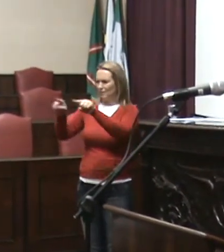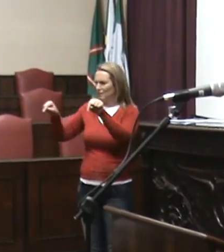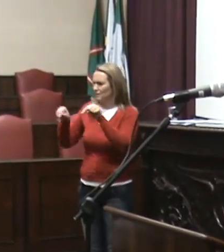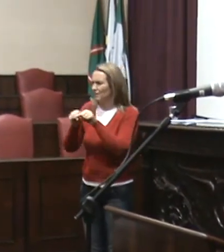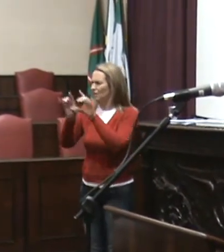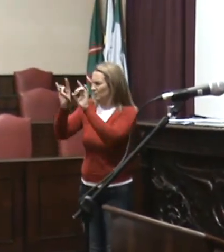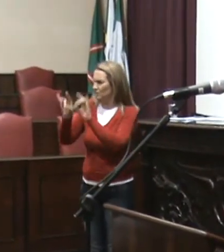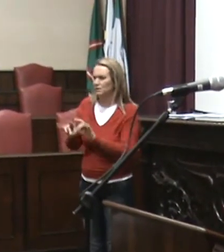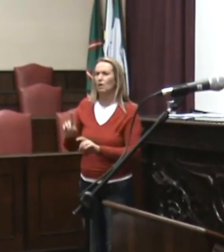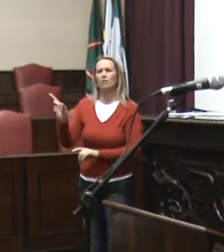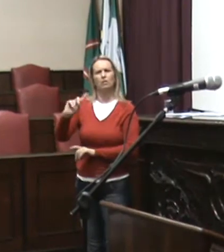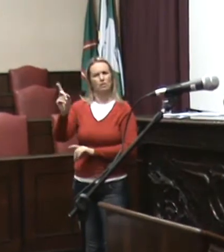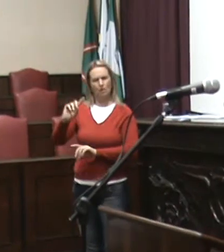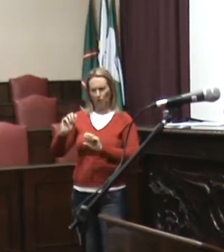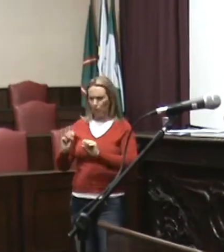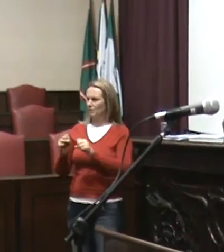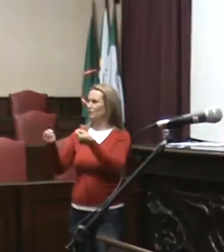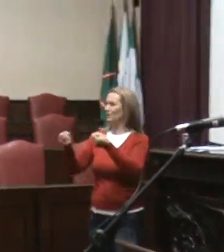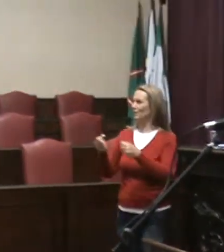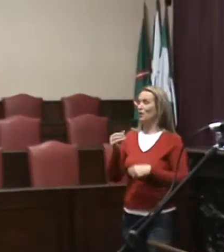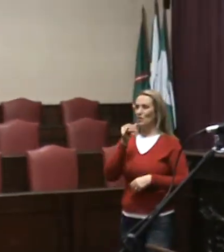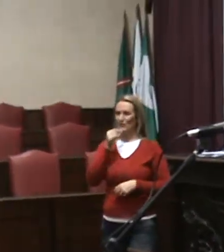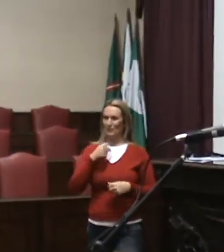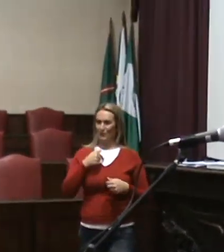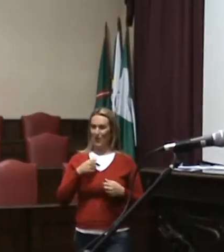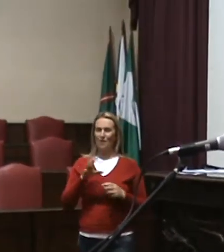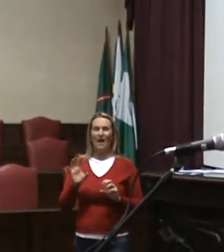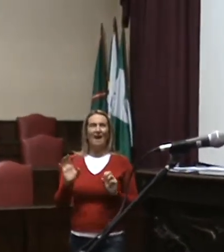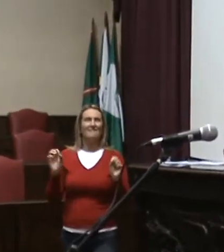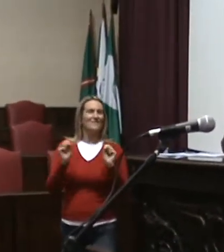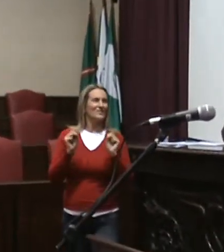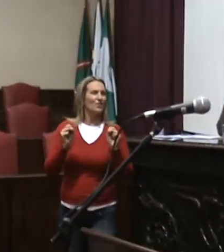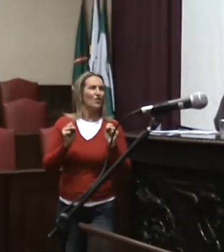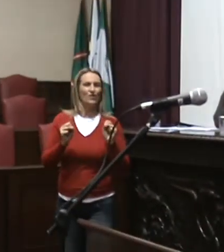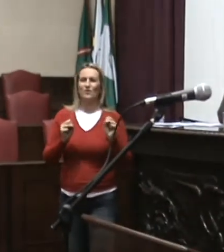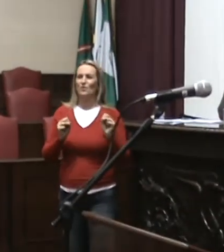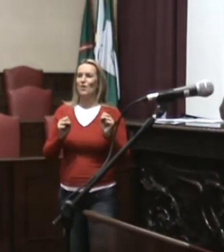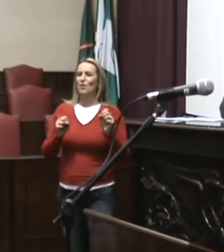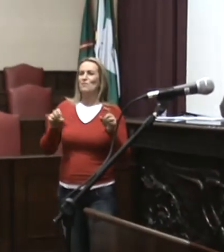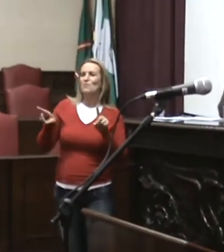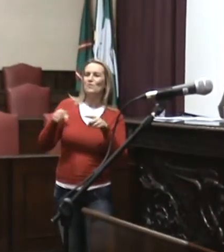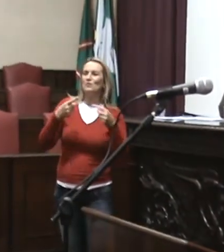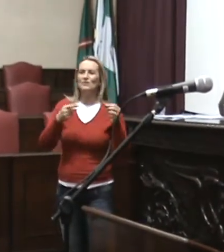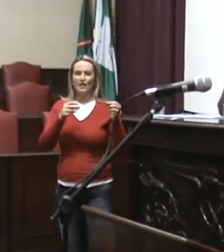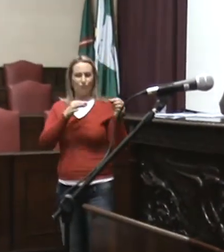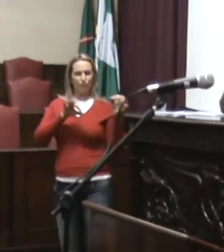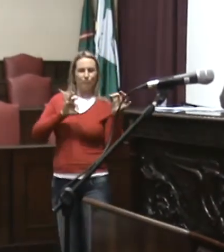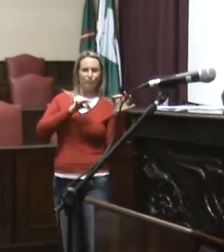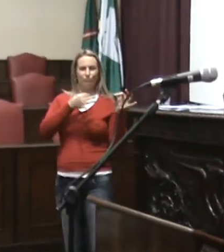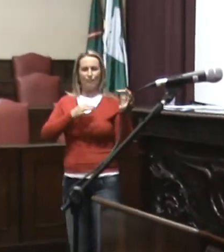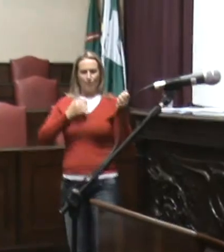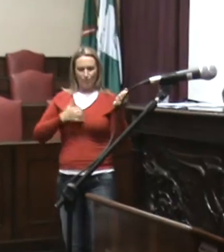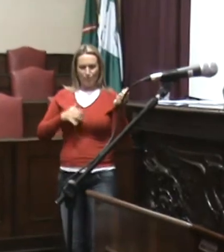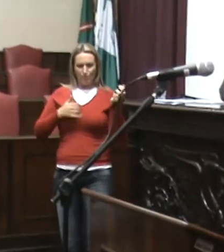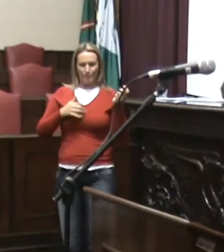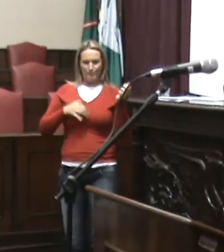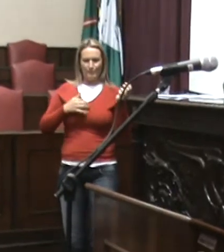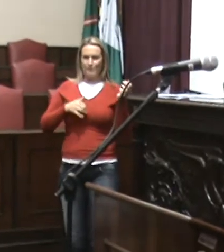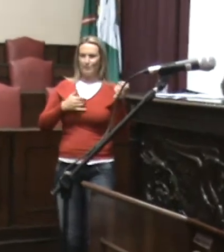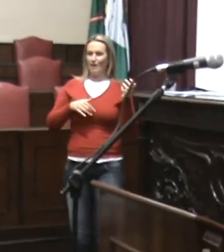choro, que é uma música brasileira, eu vou lá me reunir o pessoal que toca choro e pronto, a gente toca choro. Mas eu também gosto de tocar MPB, também